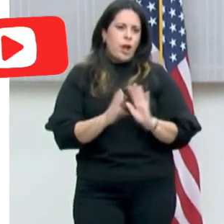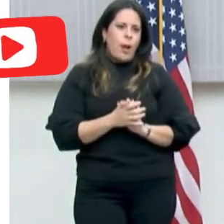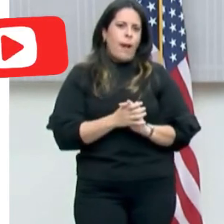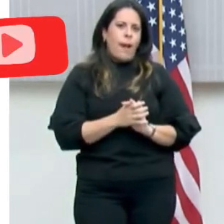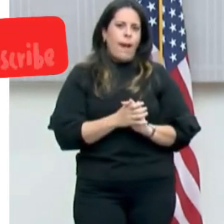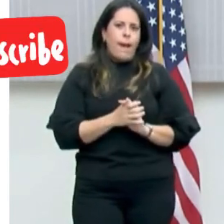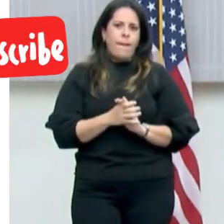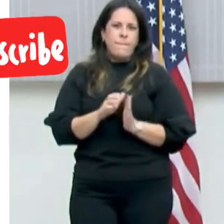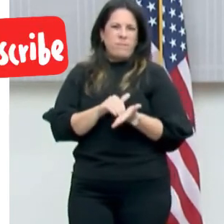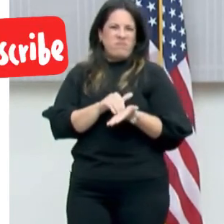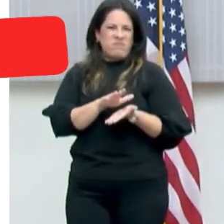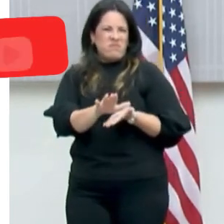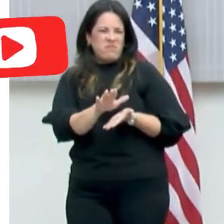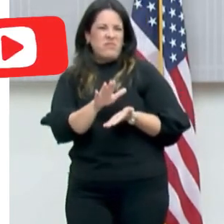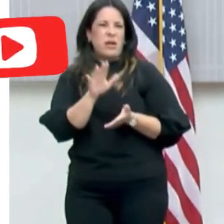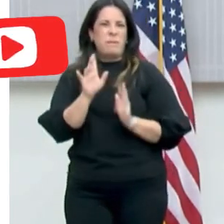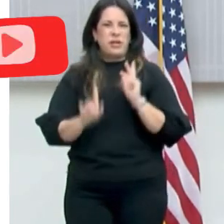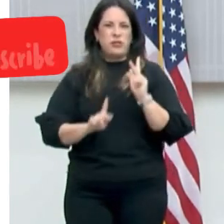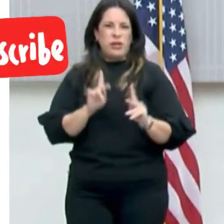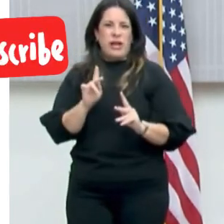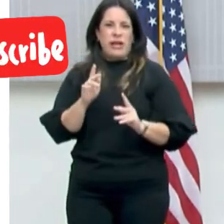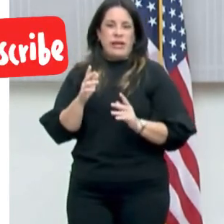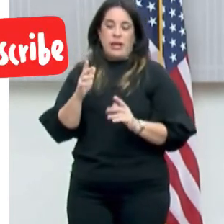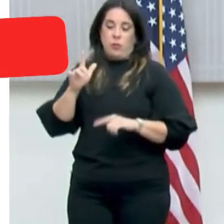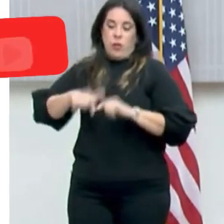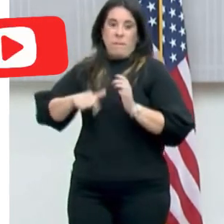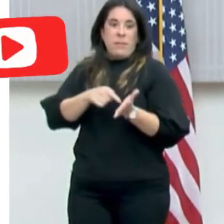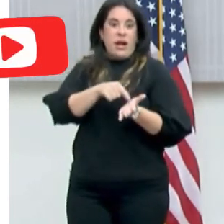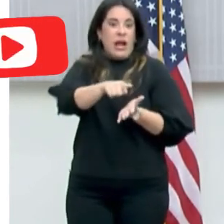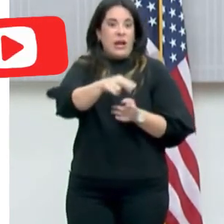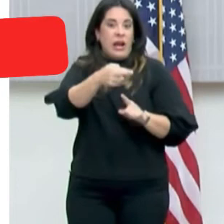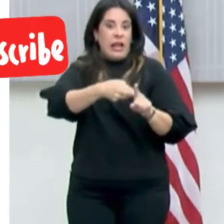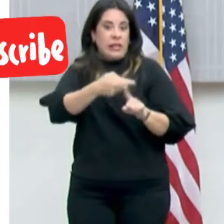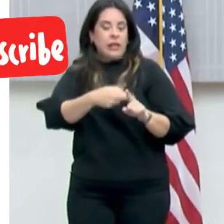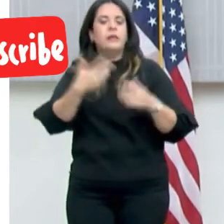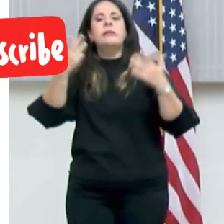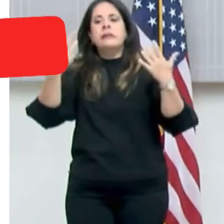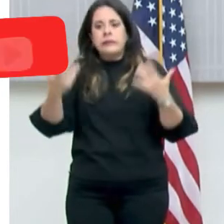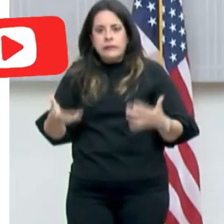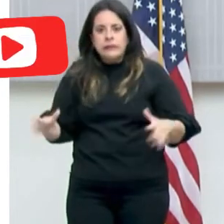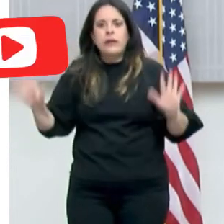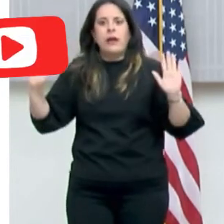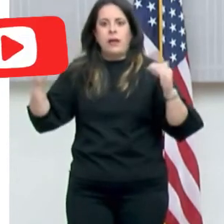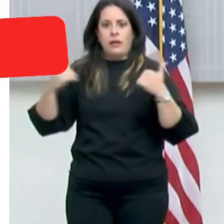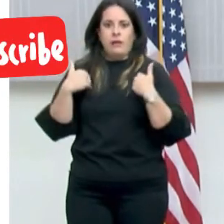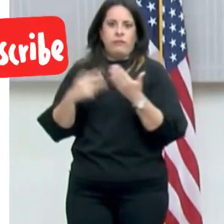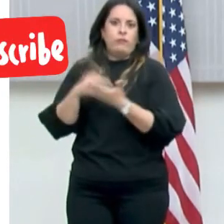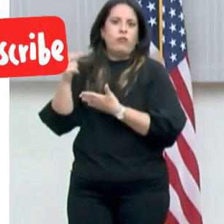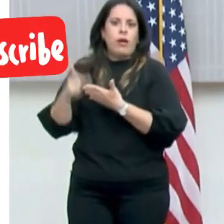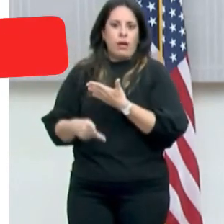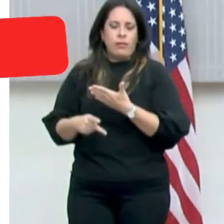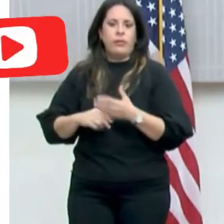desalojos o desahucios por falta de pago de alquiler, ya existe un programa